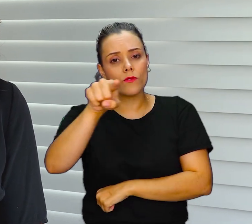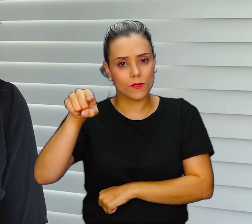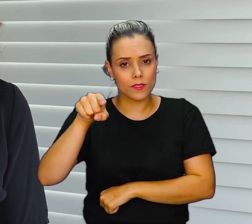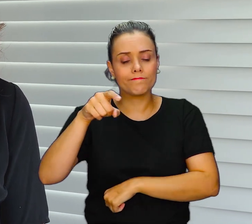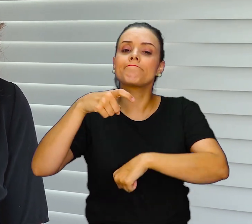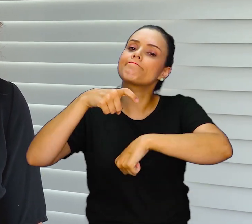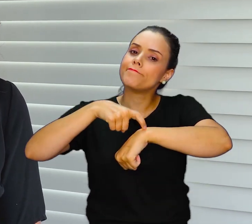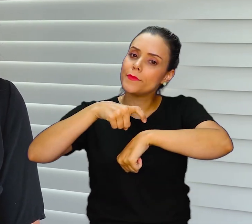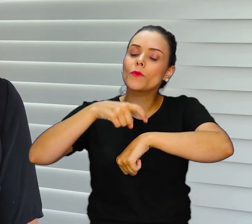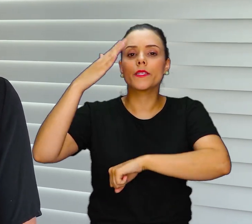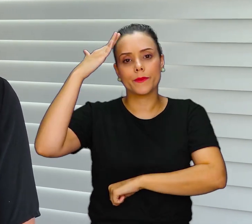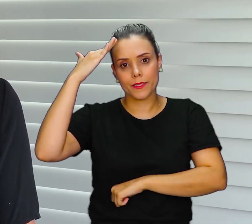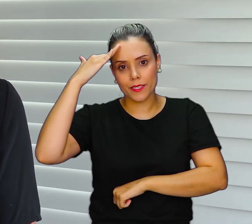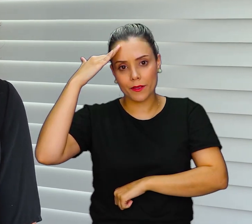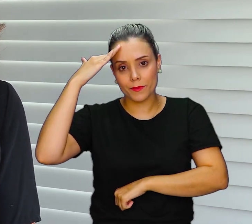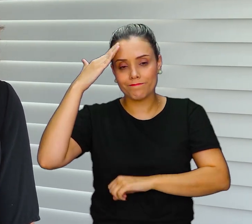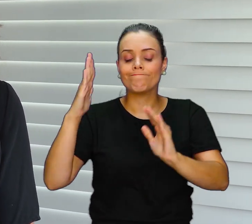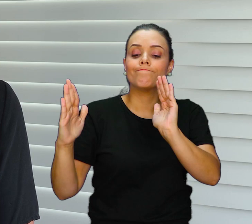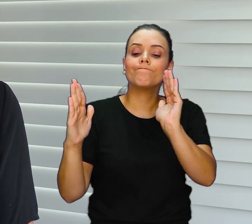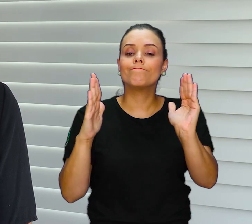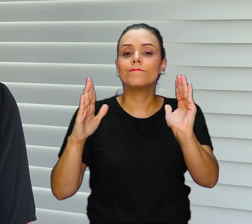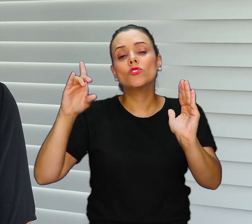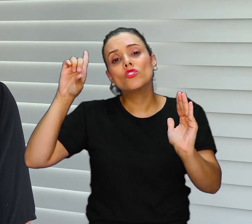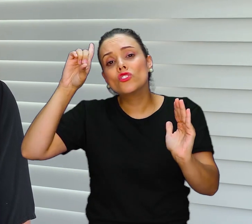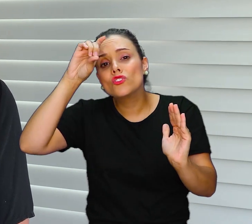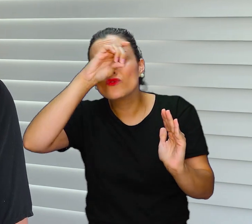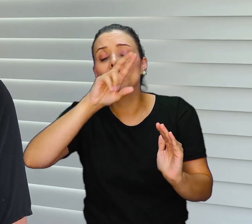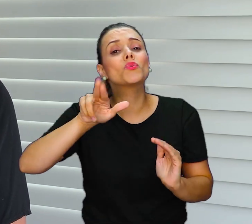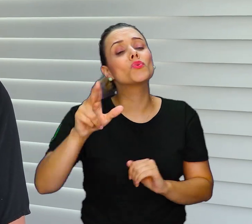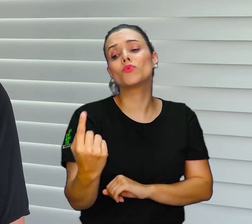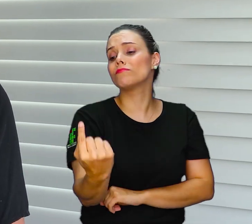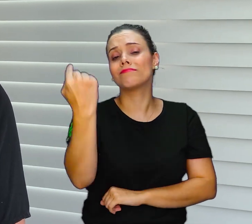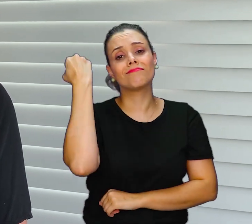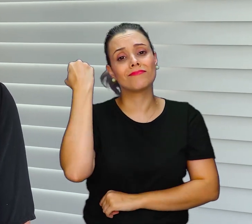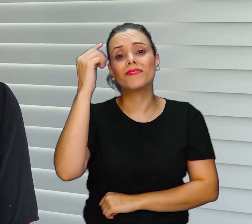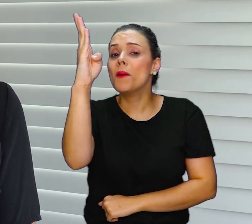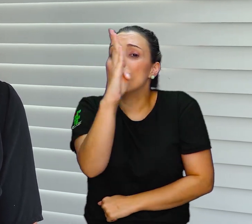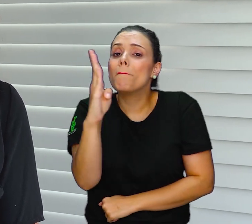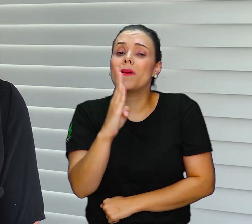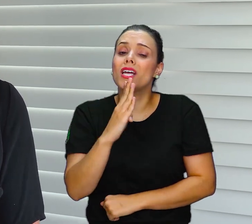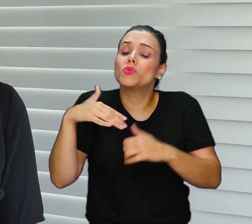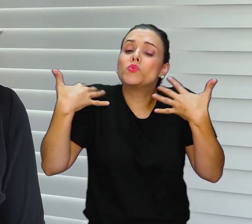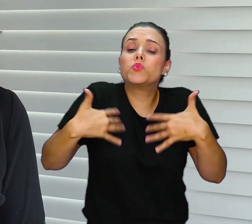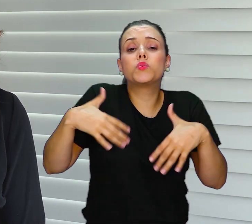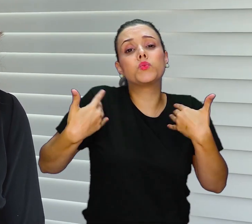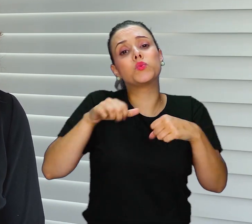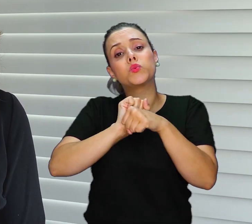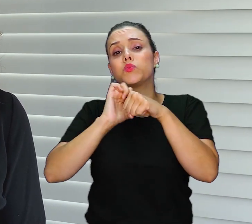vivendo, um tempo difícil, nunca passado antes, por todo o nosso país, por todo mundo que está enfrentando